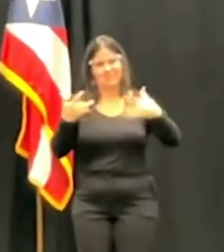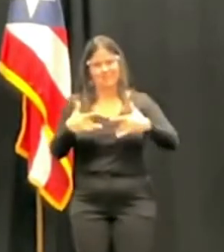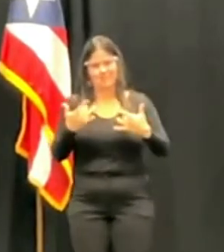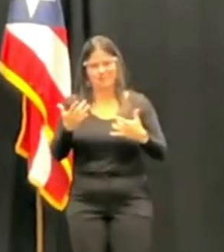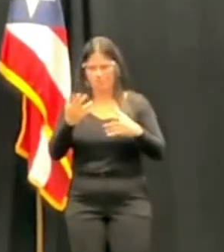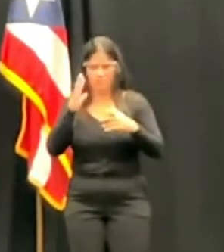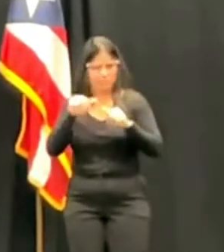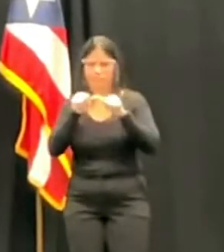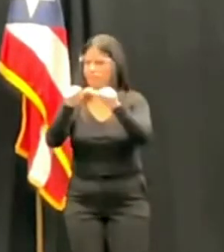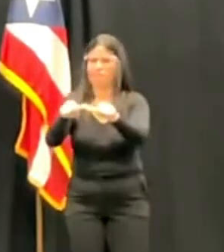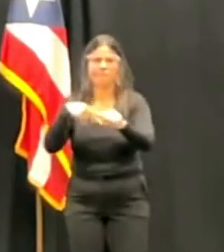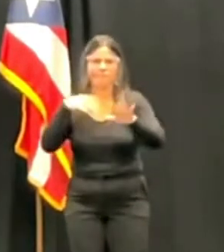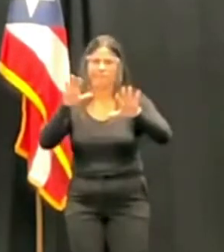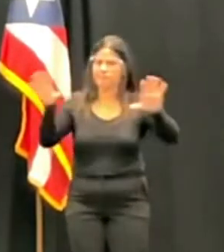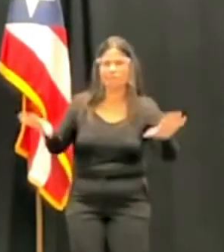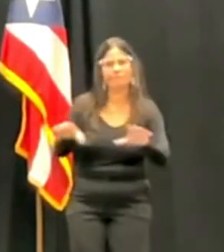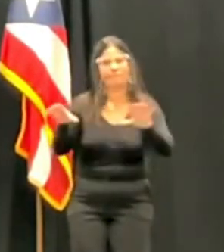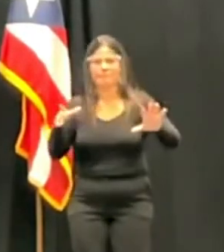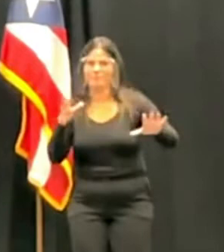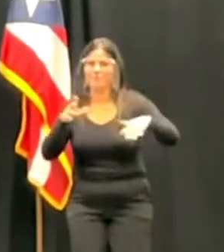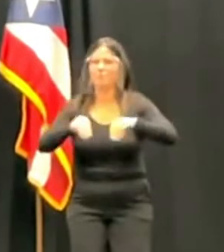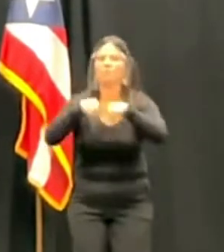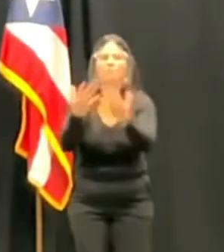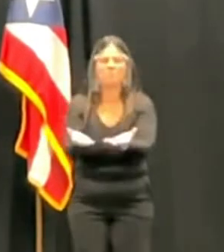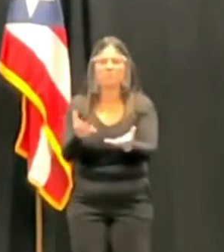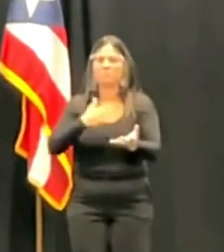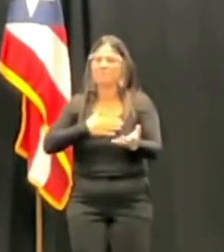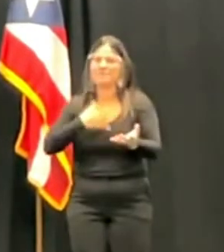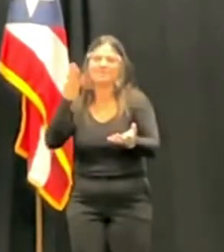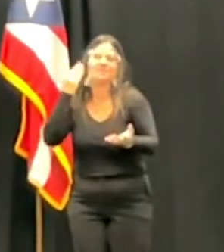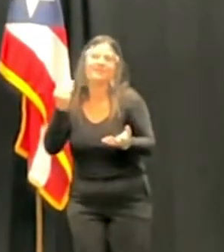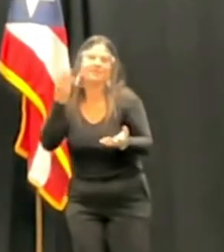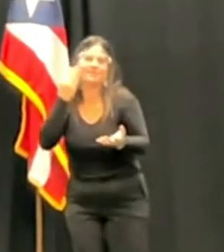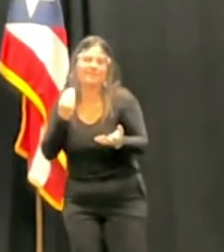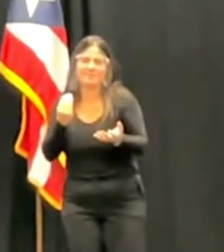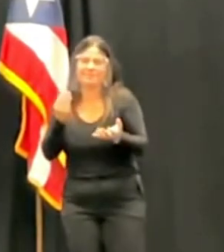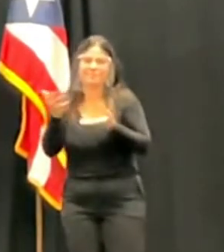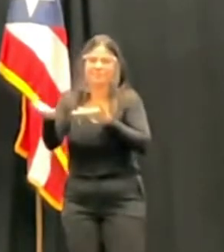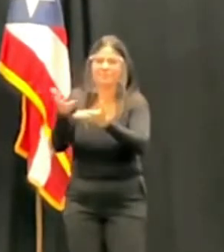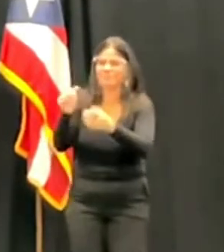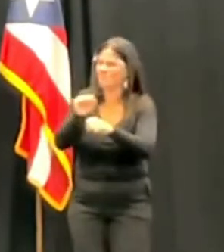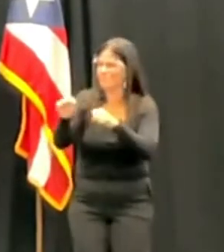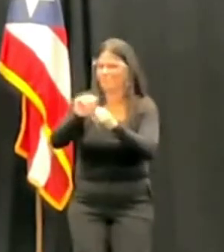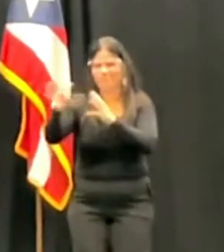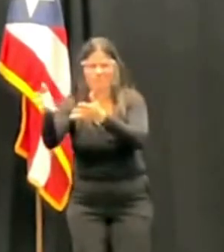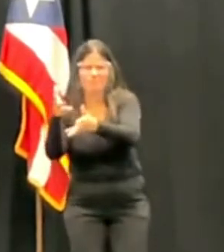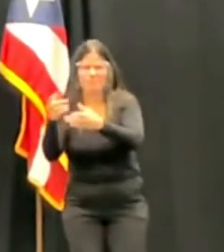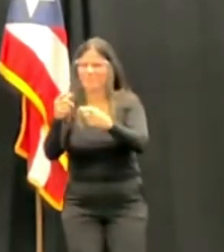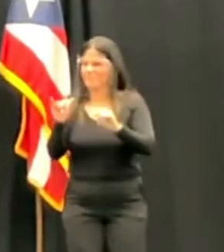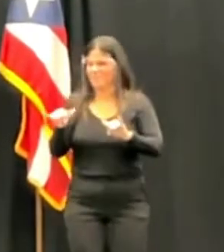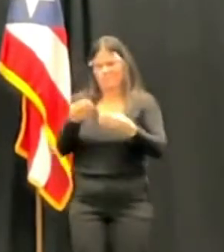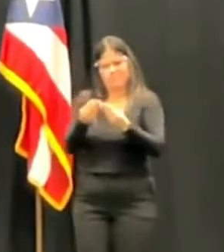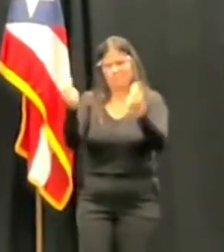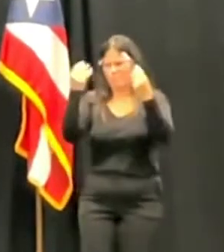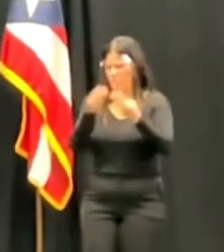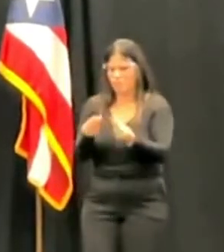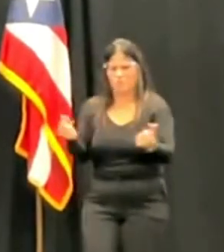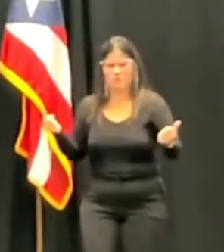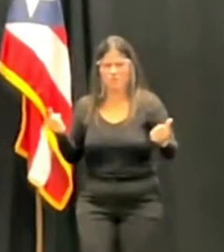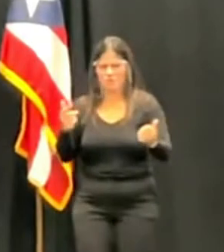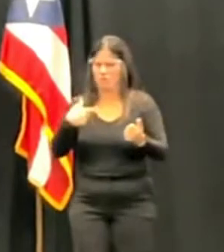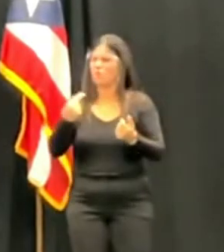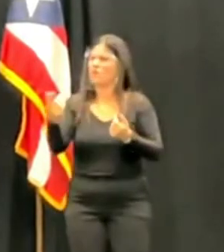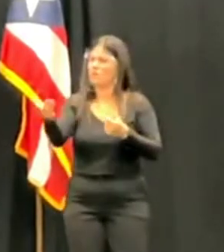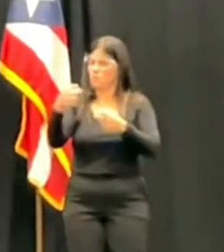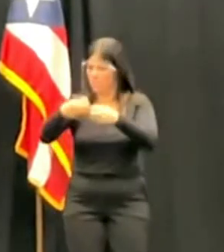aportar con mi experiencia en el Tribunal de Apelaciones para resolver los casos y controversias que estén ante mi consideración